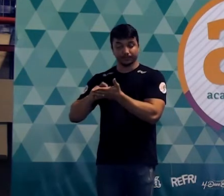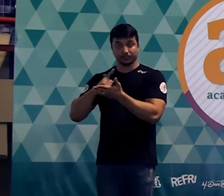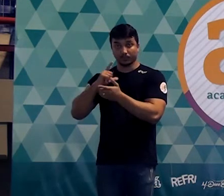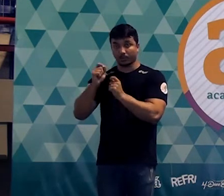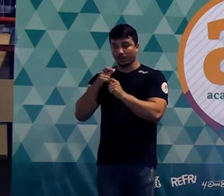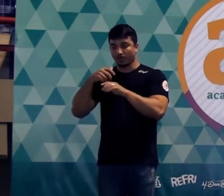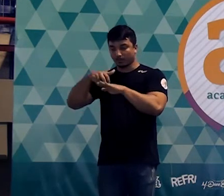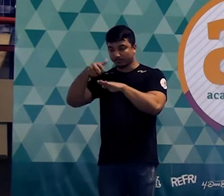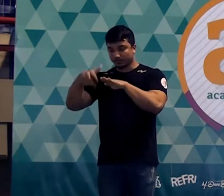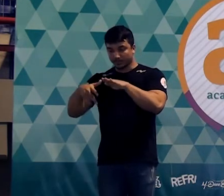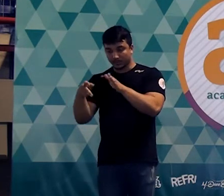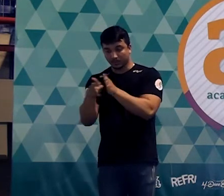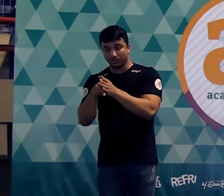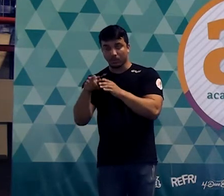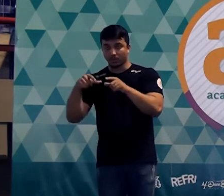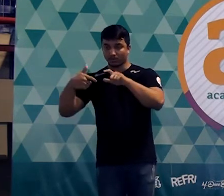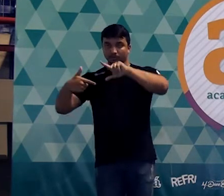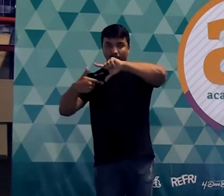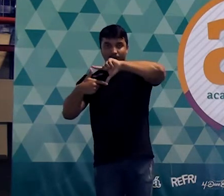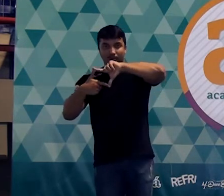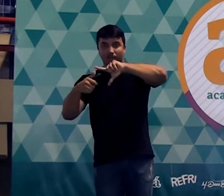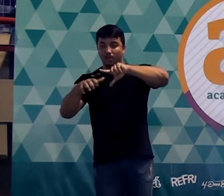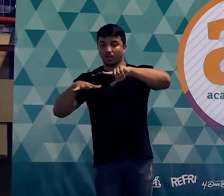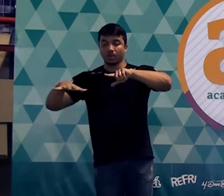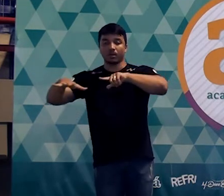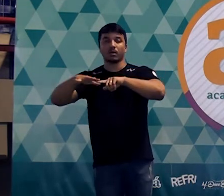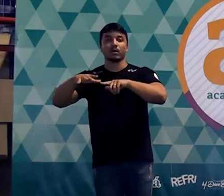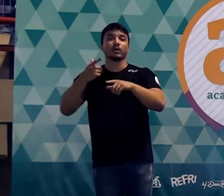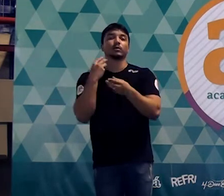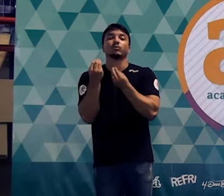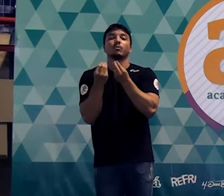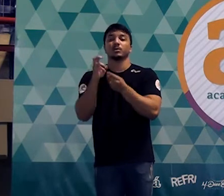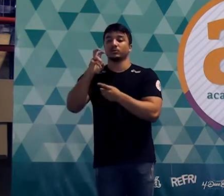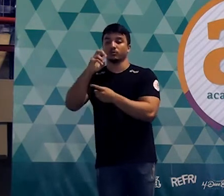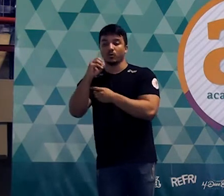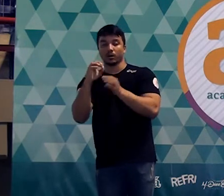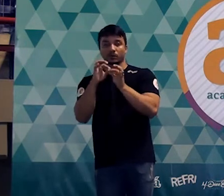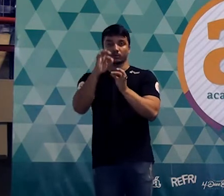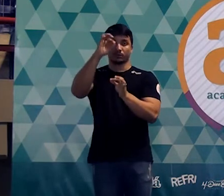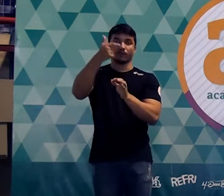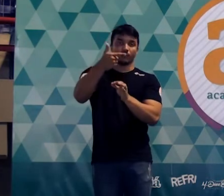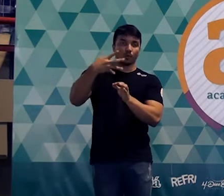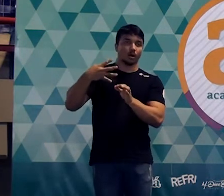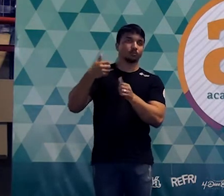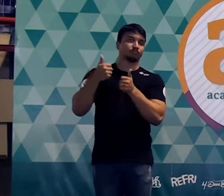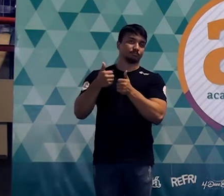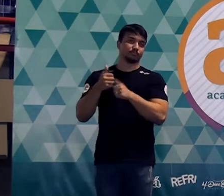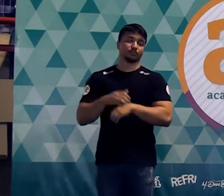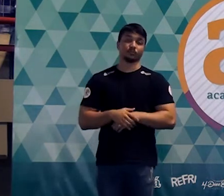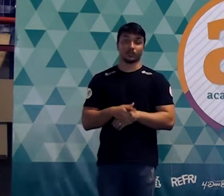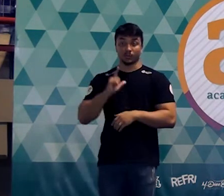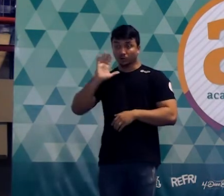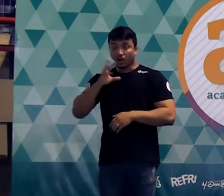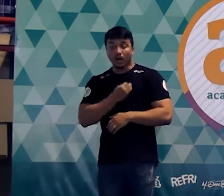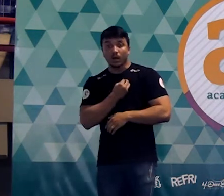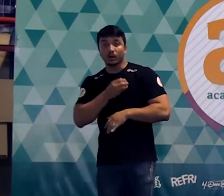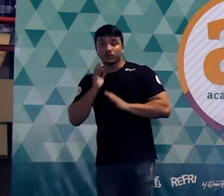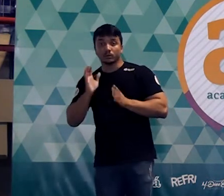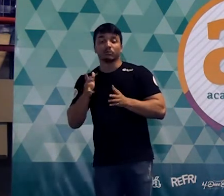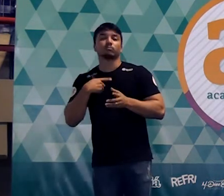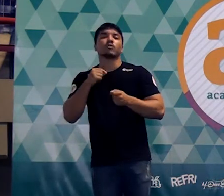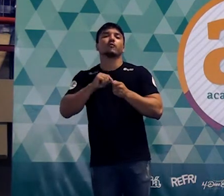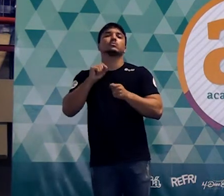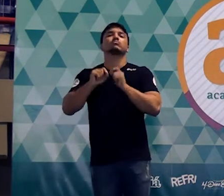existia uma piscina no formato retangular com dimensões 50 por 24. Tá. Se essa piscina já existia o que é eu vou